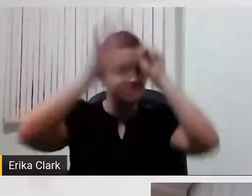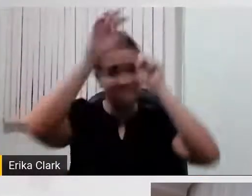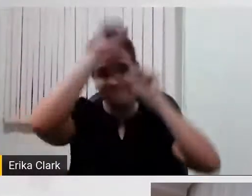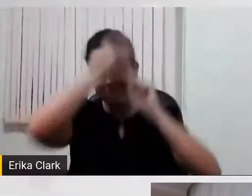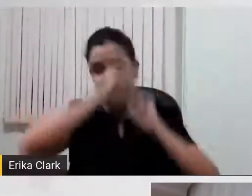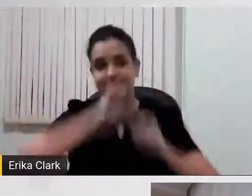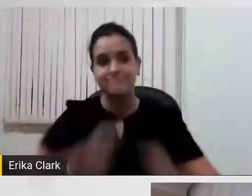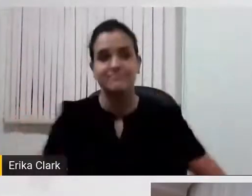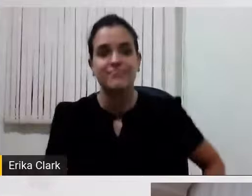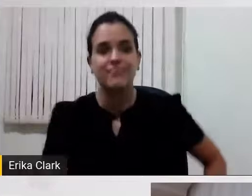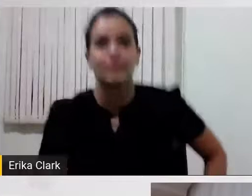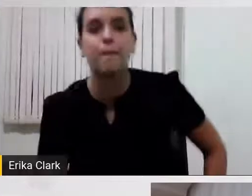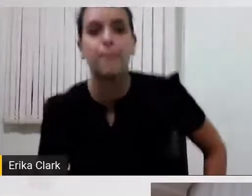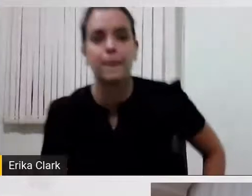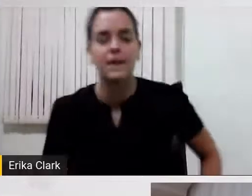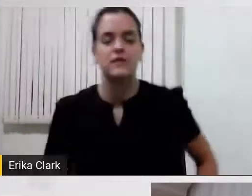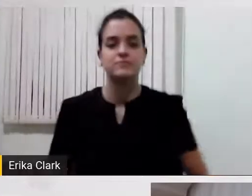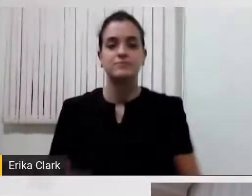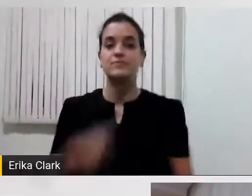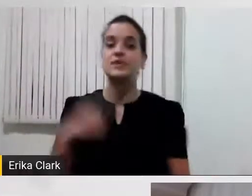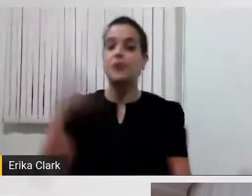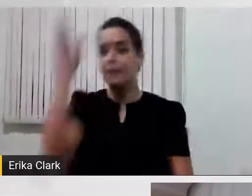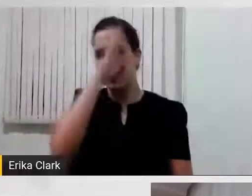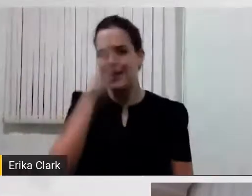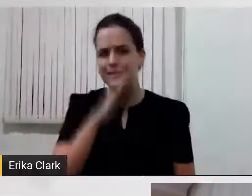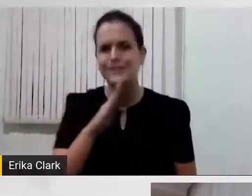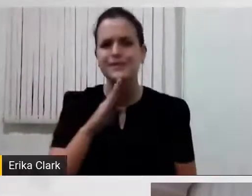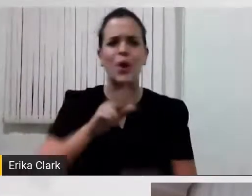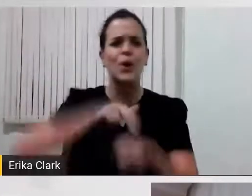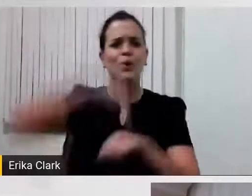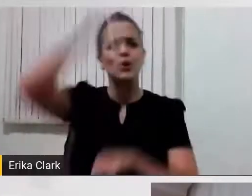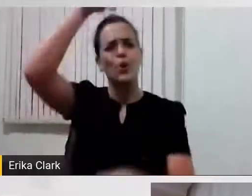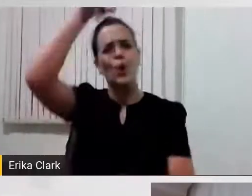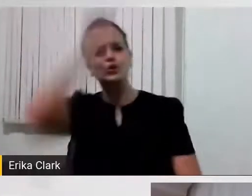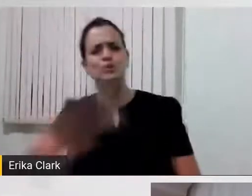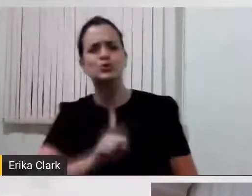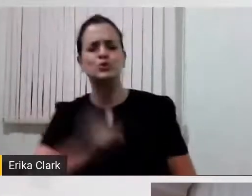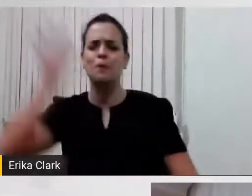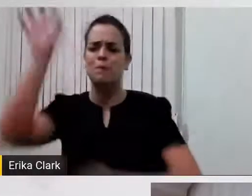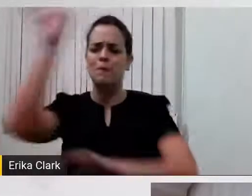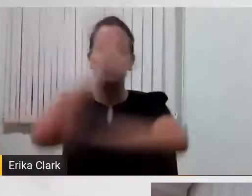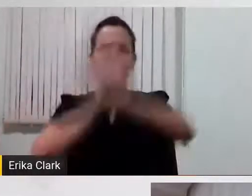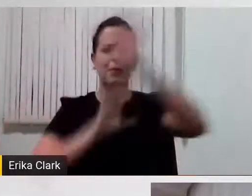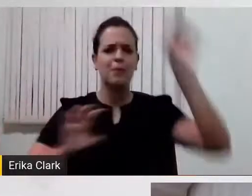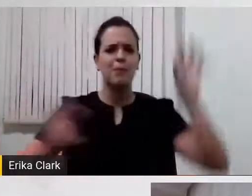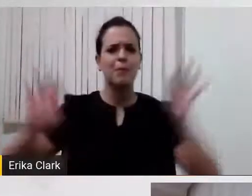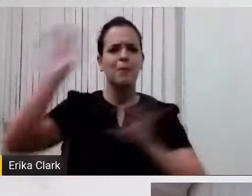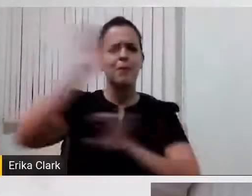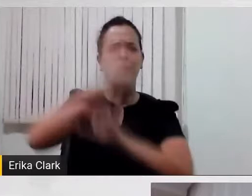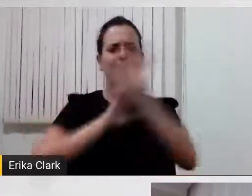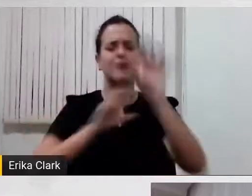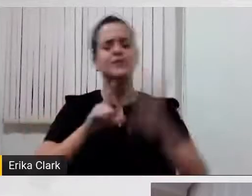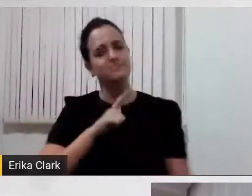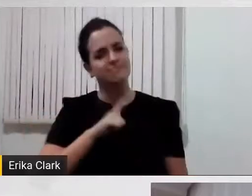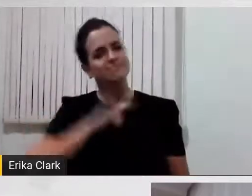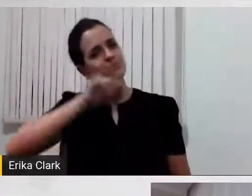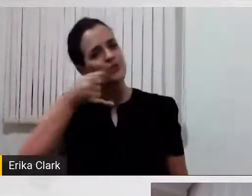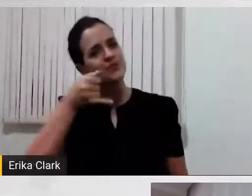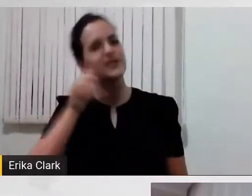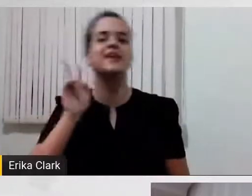o Brasil, que é tão diverso, norte e sul, centro-oeste, sudeste, e a gente teve oportunidade de estar com redes